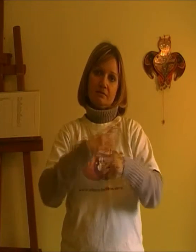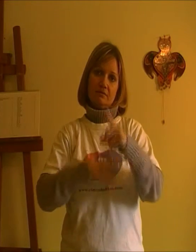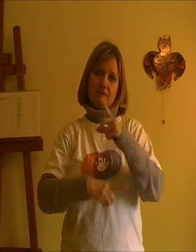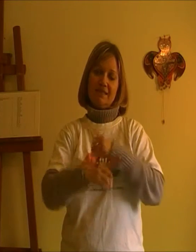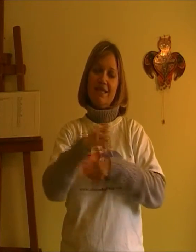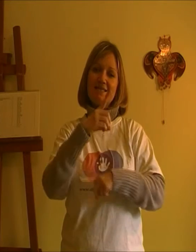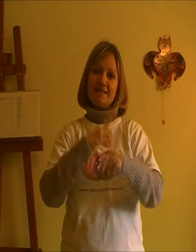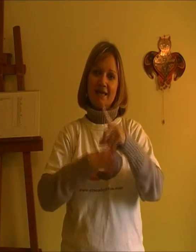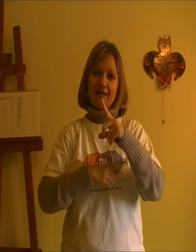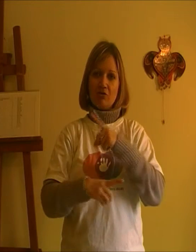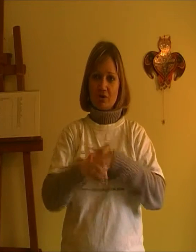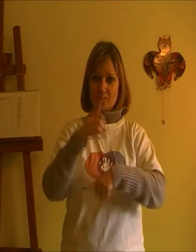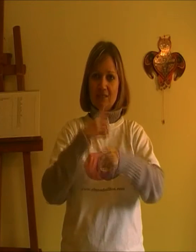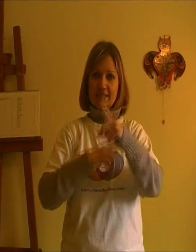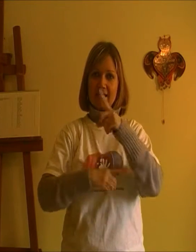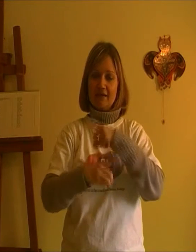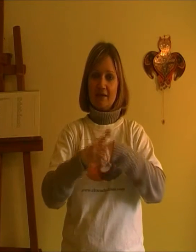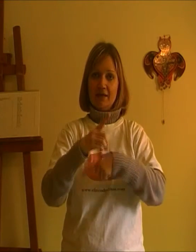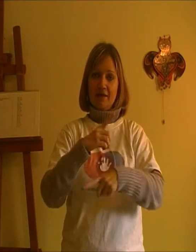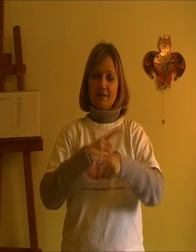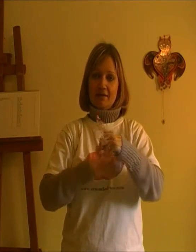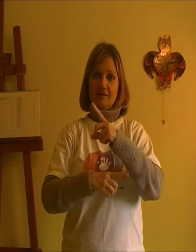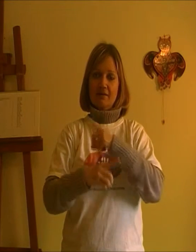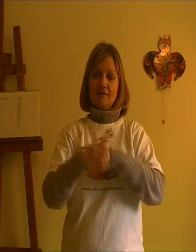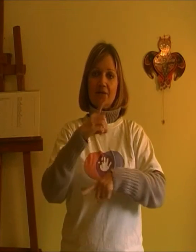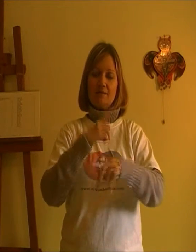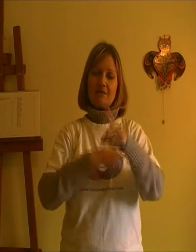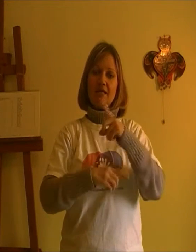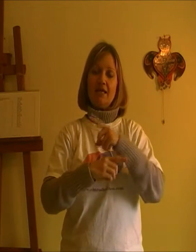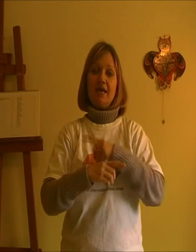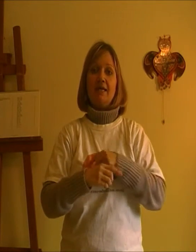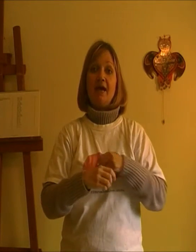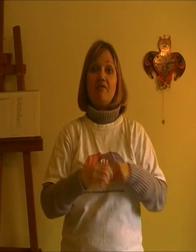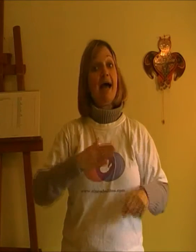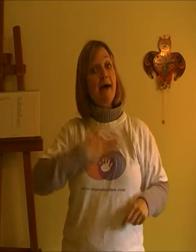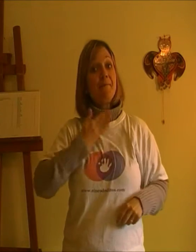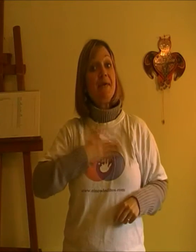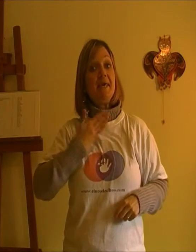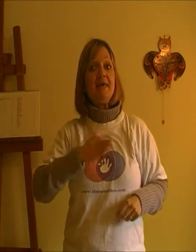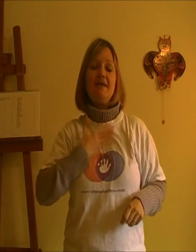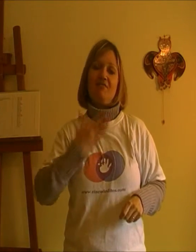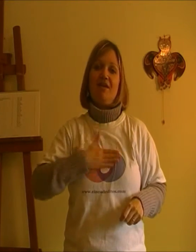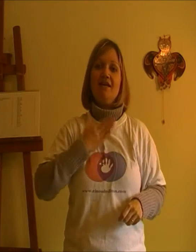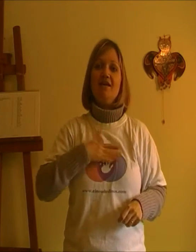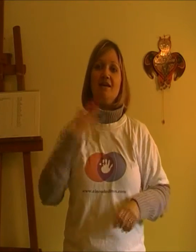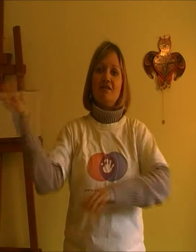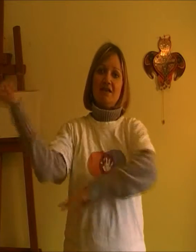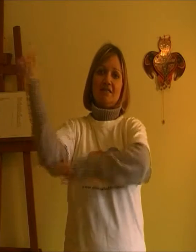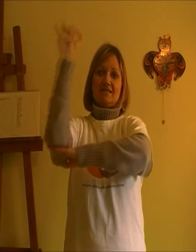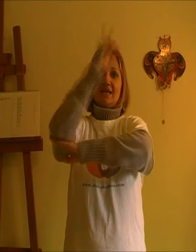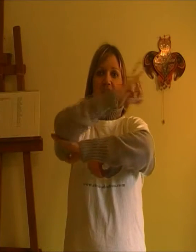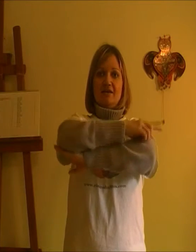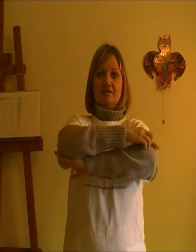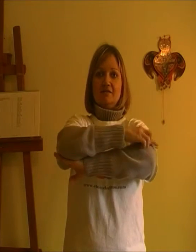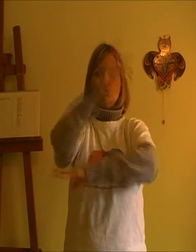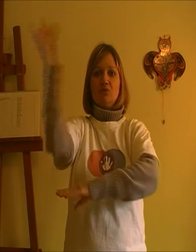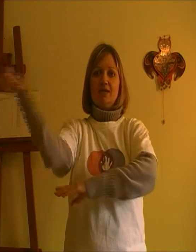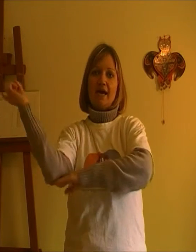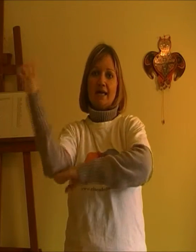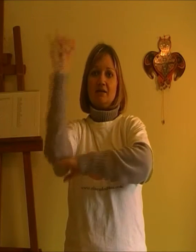sigue signando, esto es signar. Keep signing and have a happy, feliz day. Un día